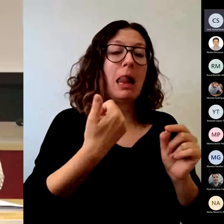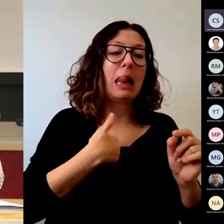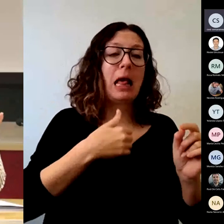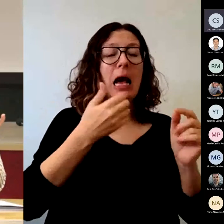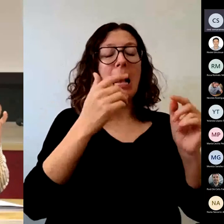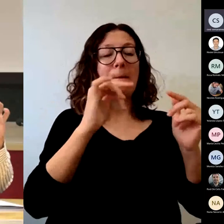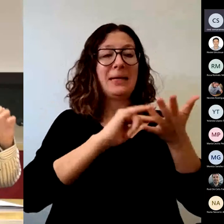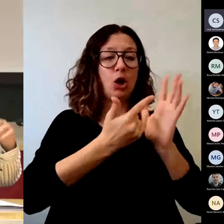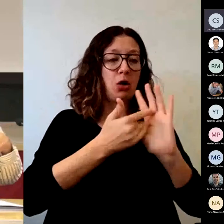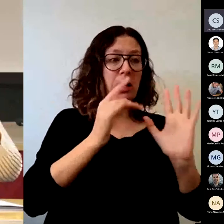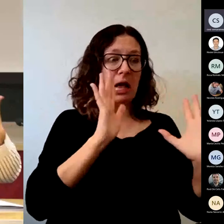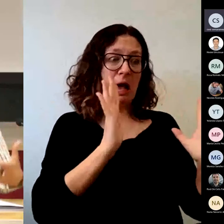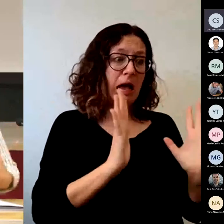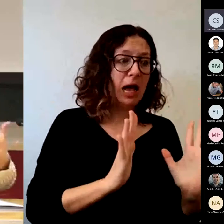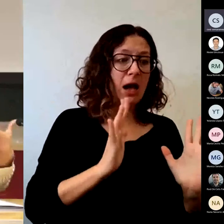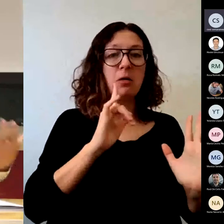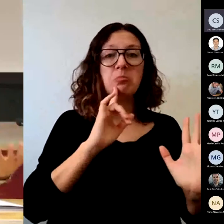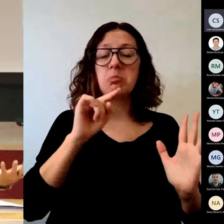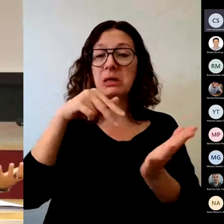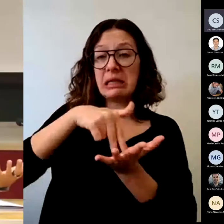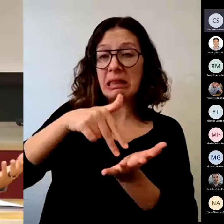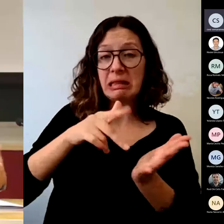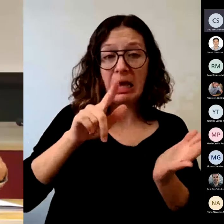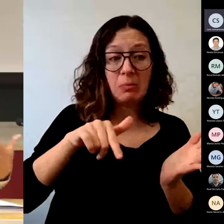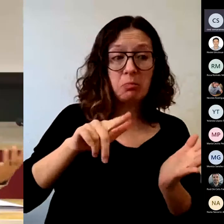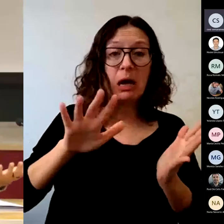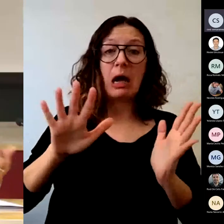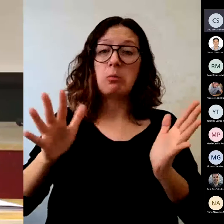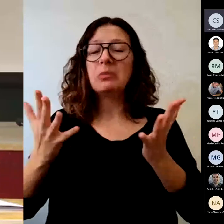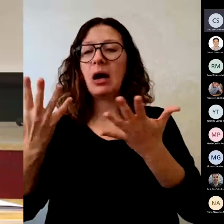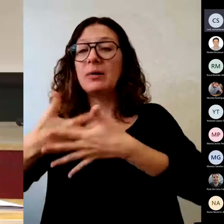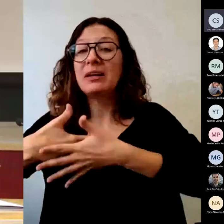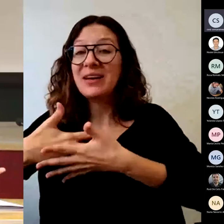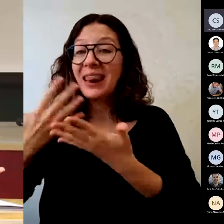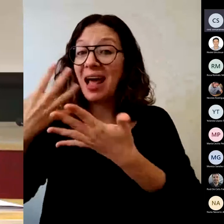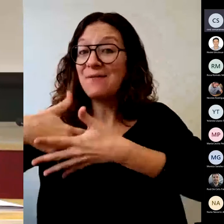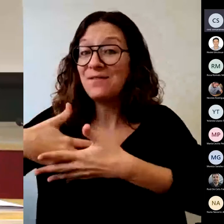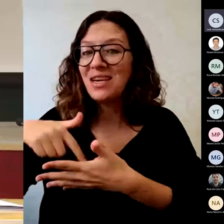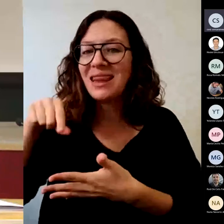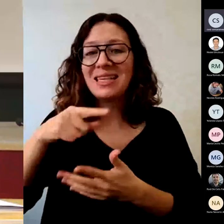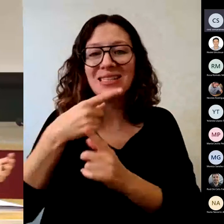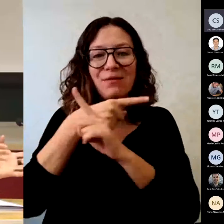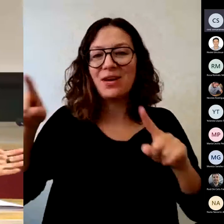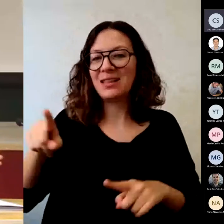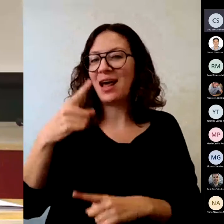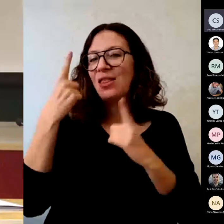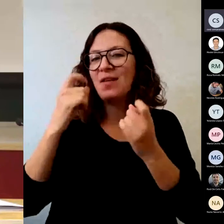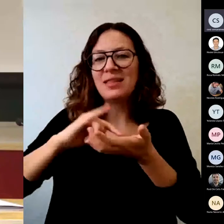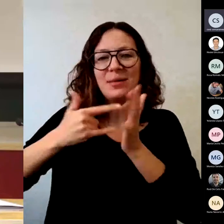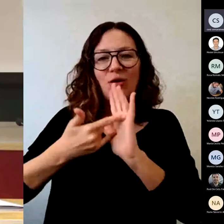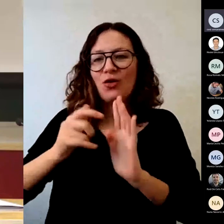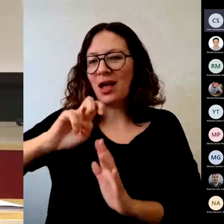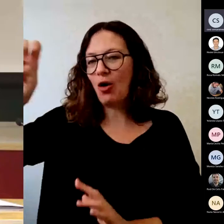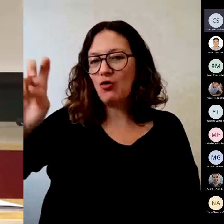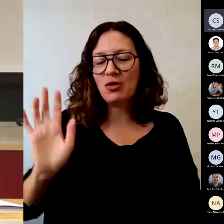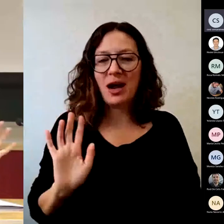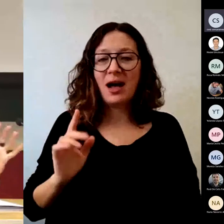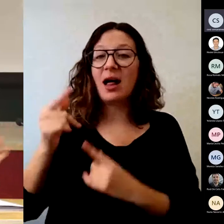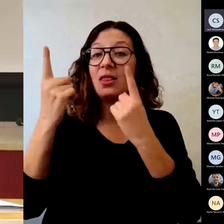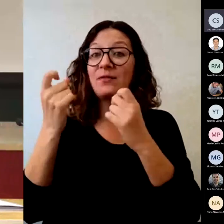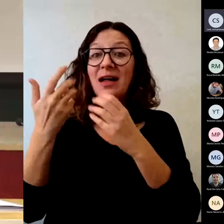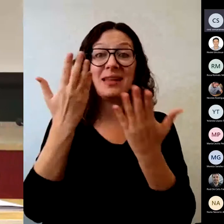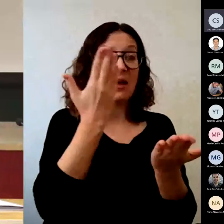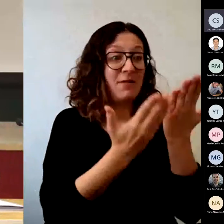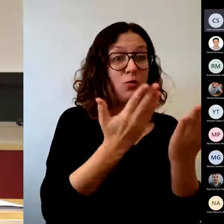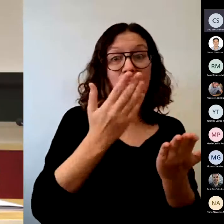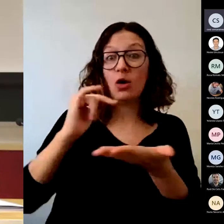docencia híbrida es diferente y hay que aplicar otras metodologías diferentes y alinearlas con la evaluación. Entonces,